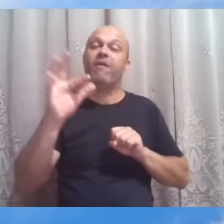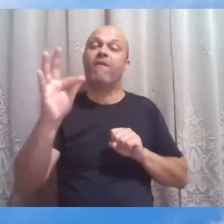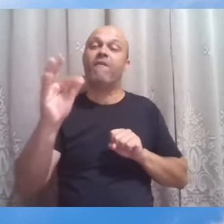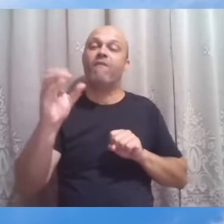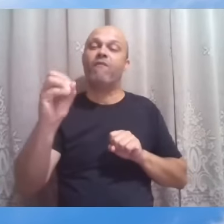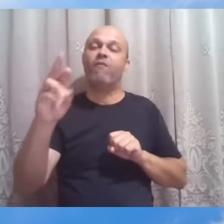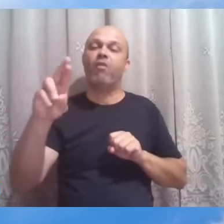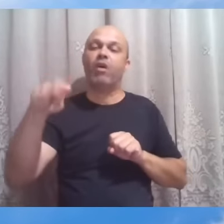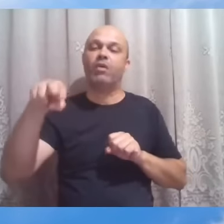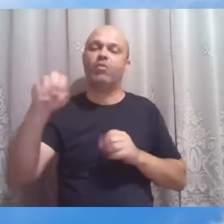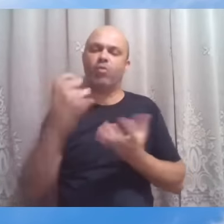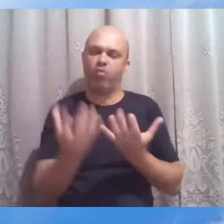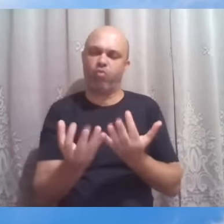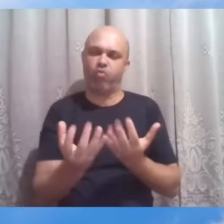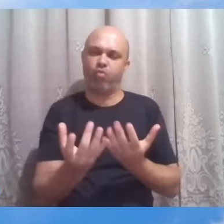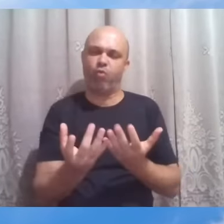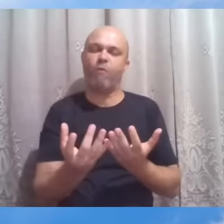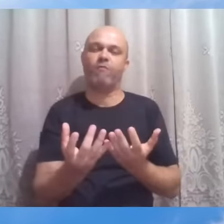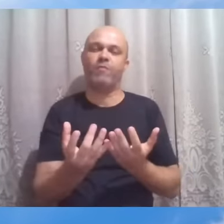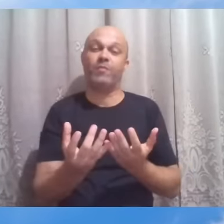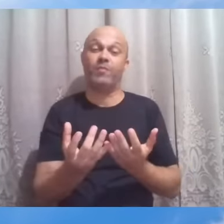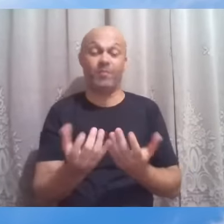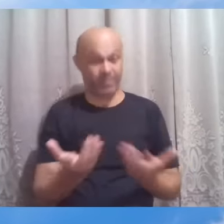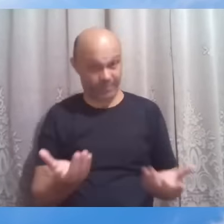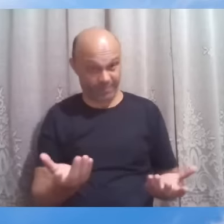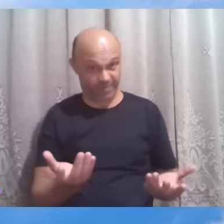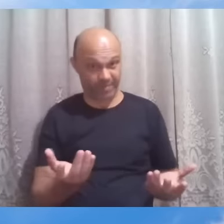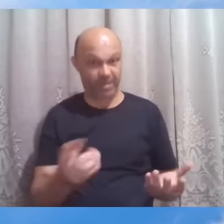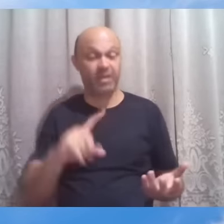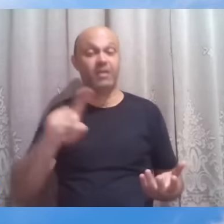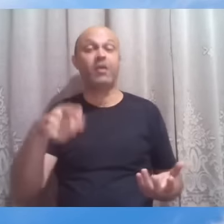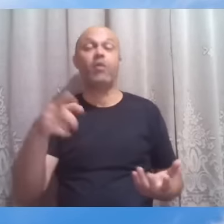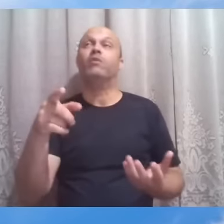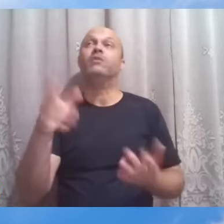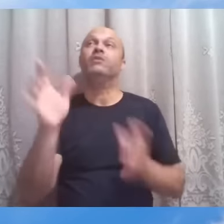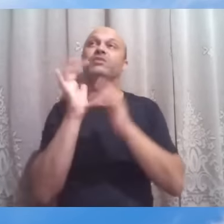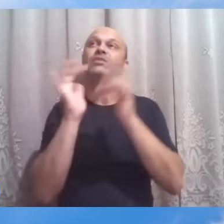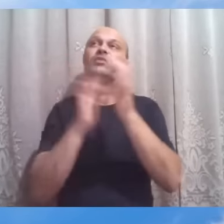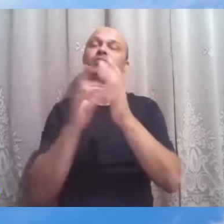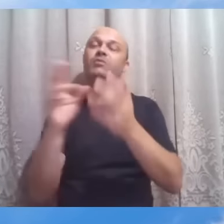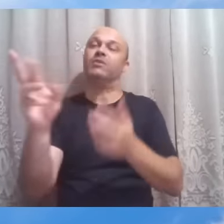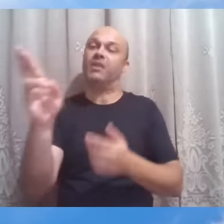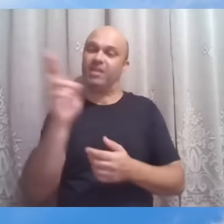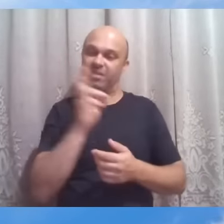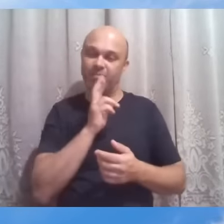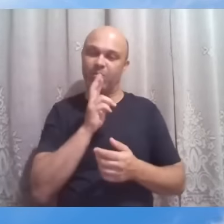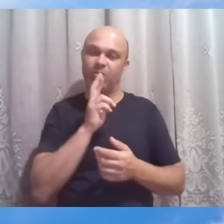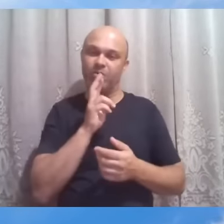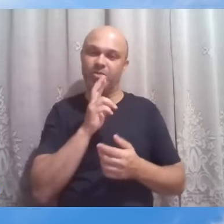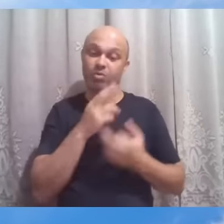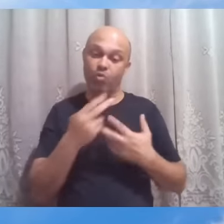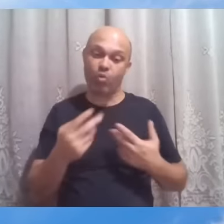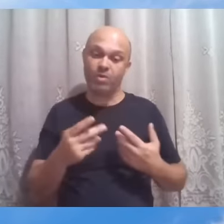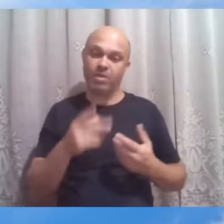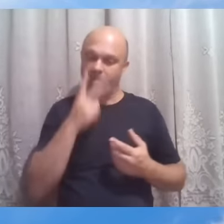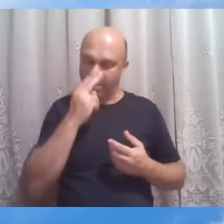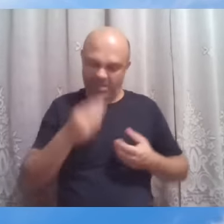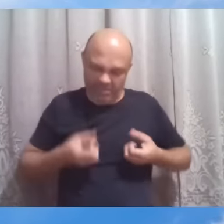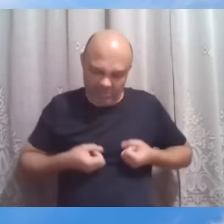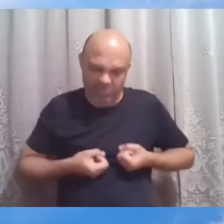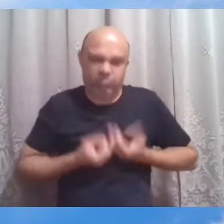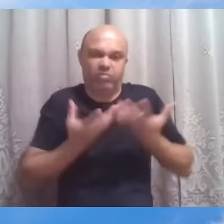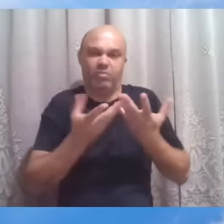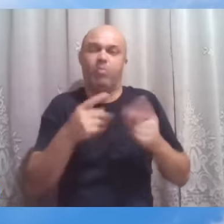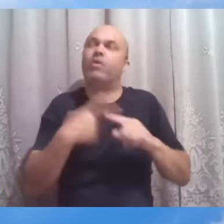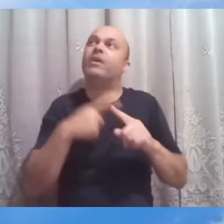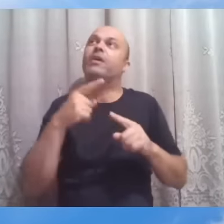Então, Jesus muitas vezes nos responde com experiências que vão extrair ainda mais de nós, porque ele conhece o nosso coração e as